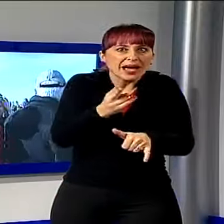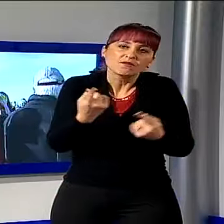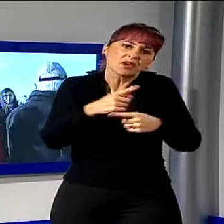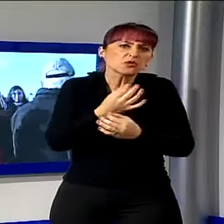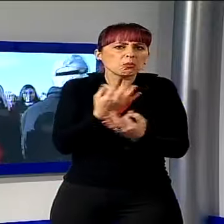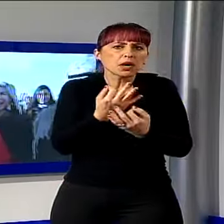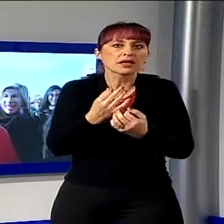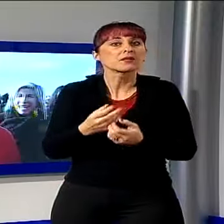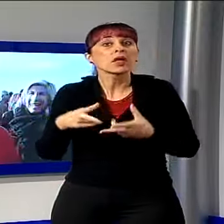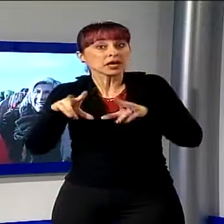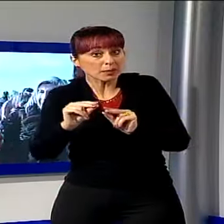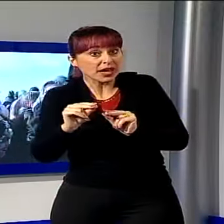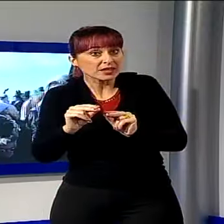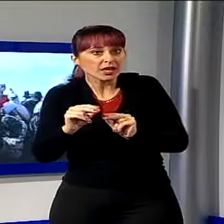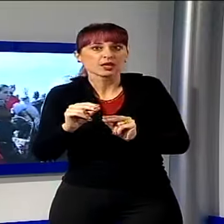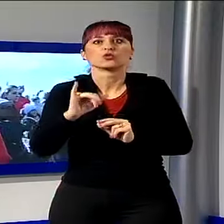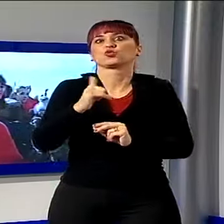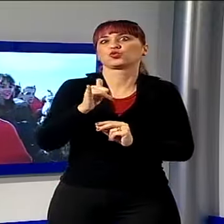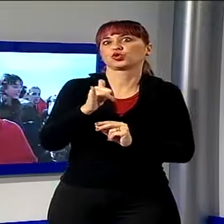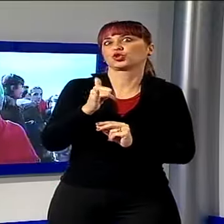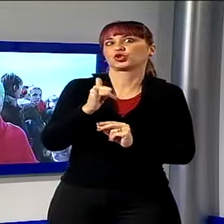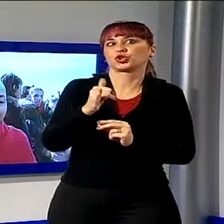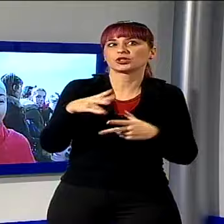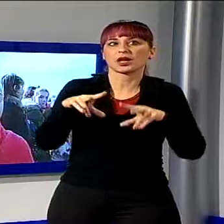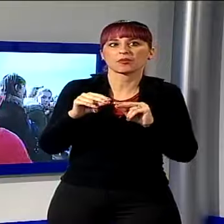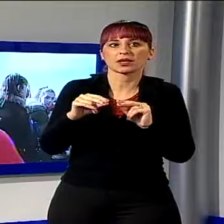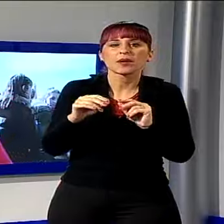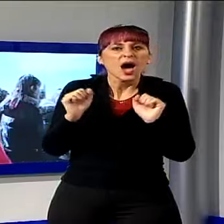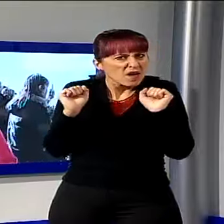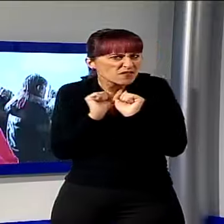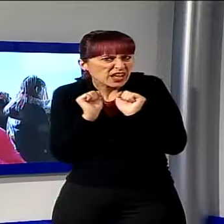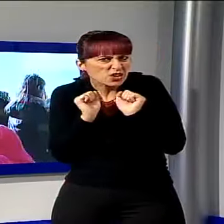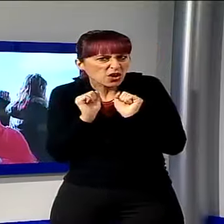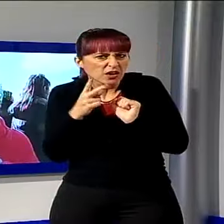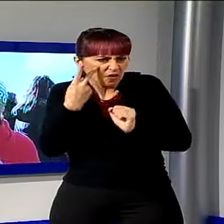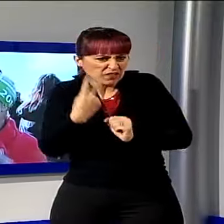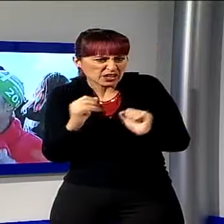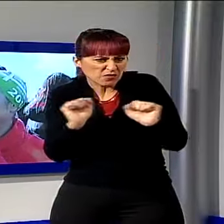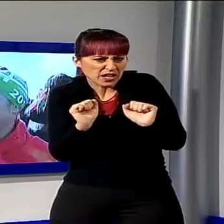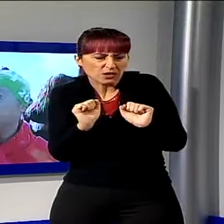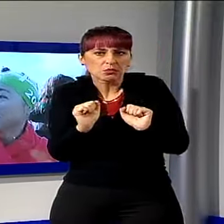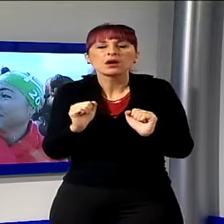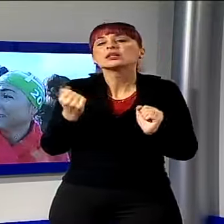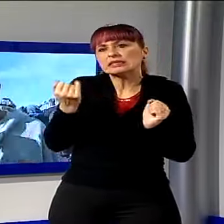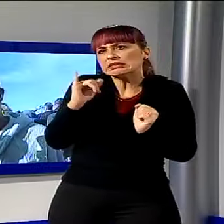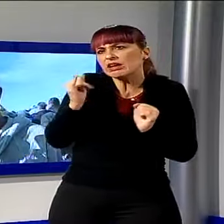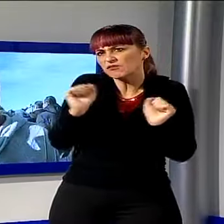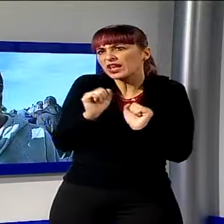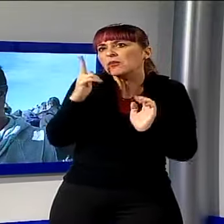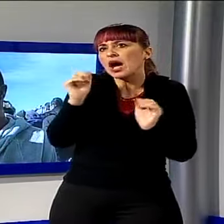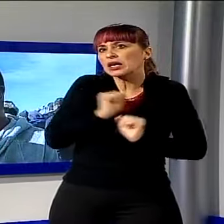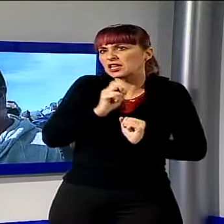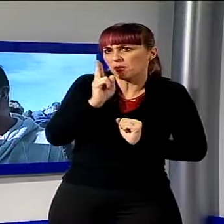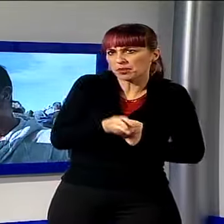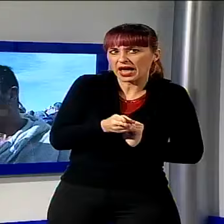Da ripetere? Da ripetere? Sicuramente. Ma è freddo, perché io ho freddo a guardarmi. freddo ma pensavo peggio. Io sono molto